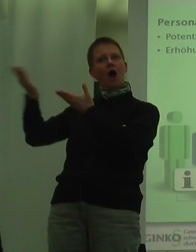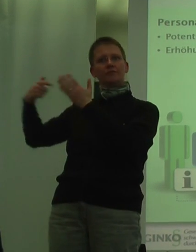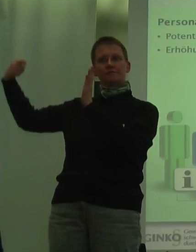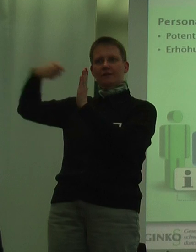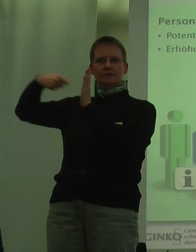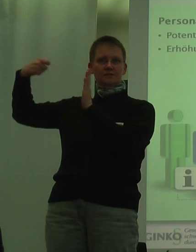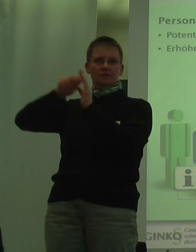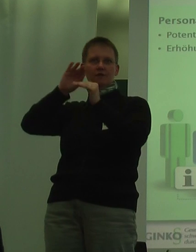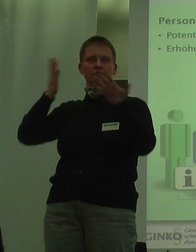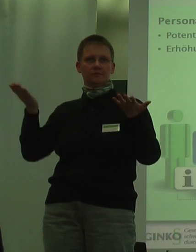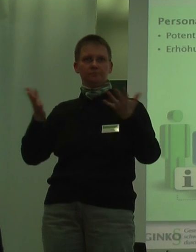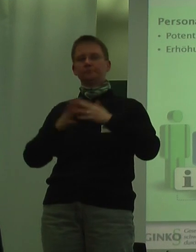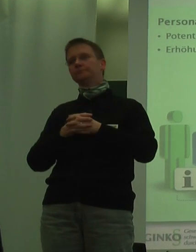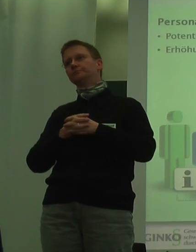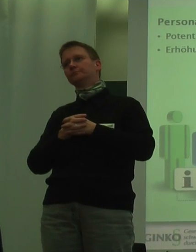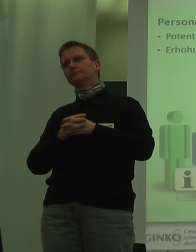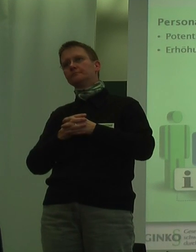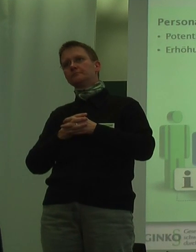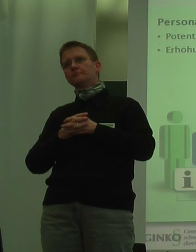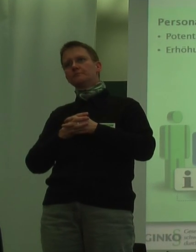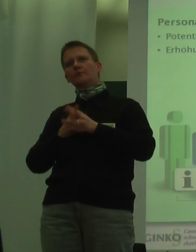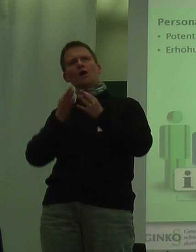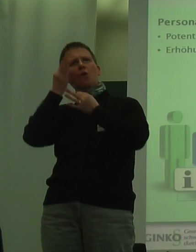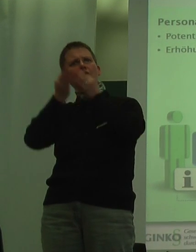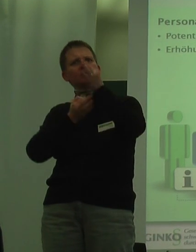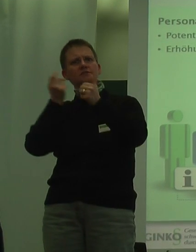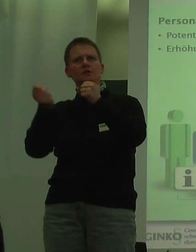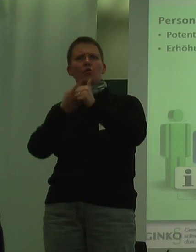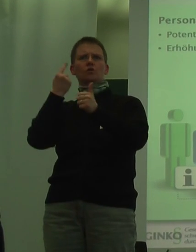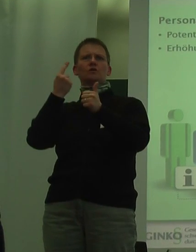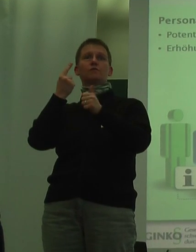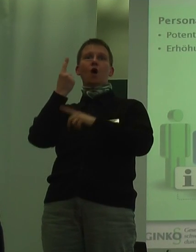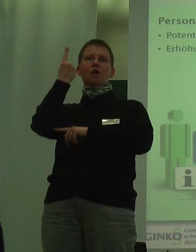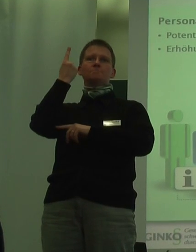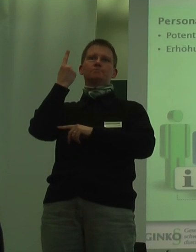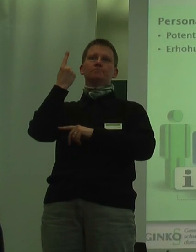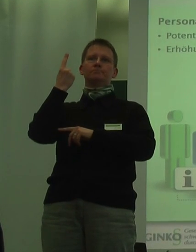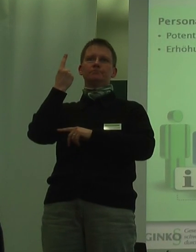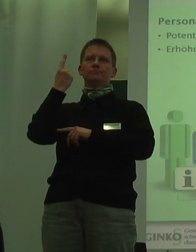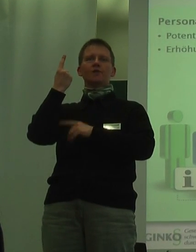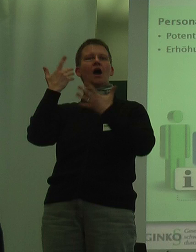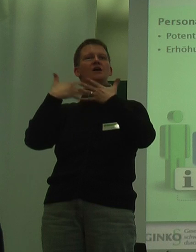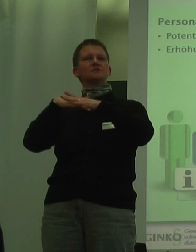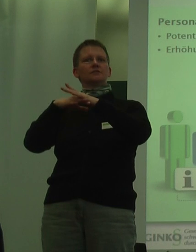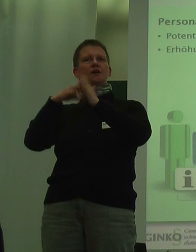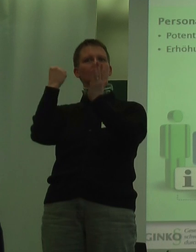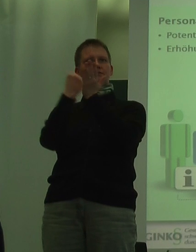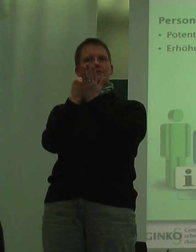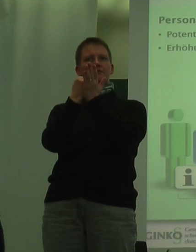unterstützt werden. Im Rahmen der Qualifizierung sprechen wir insbesondere von der Implementierung einer strategischen